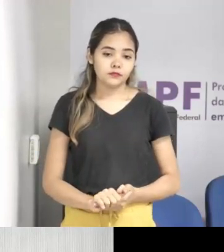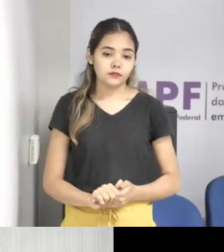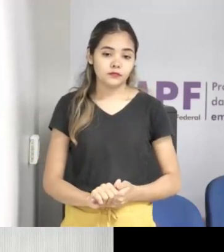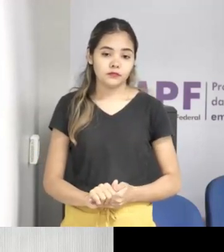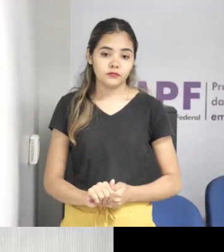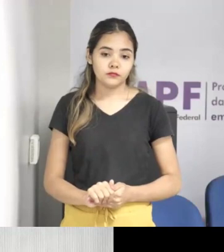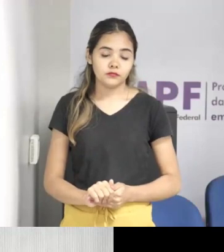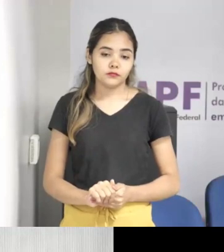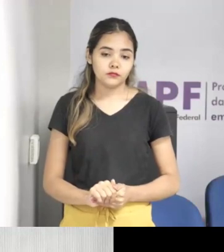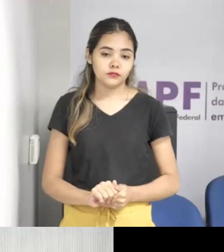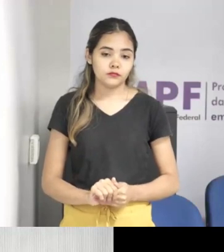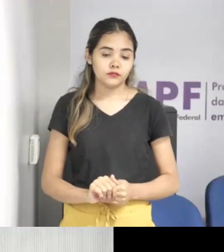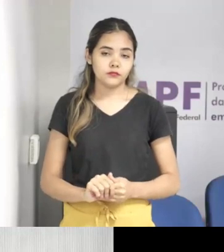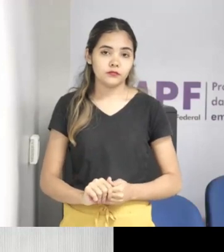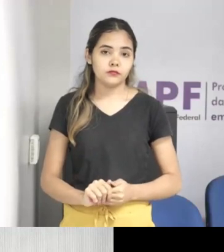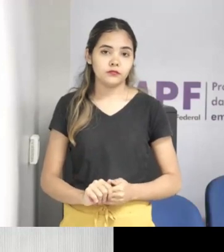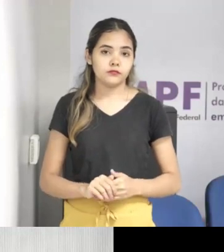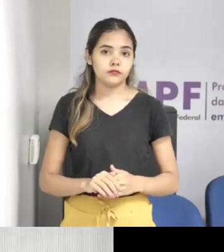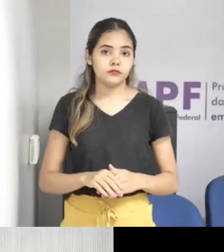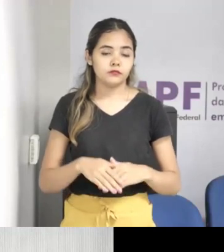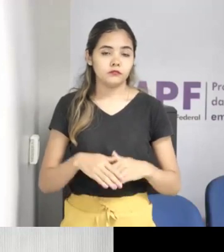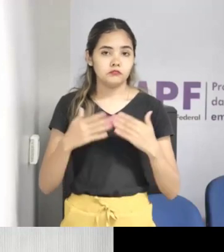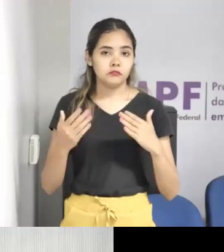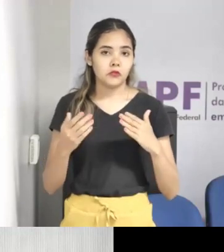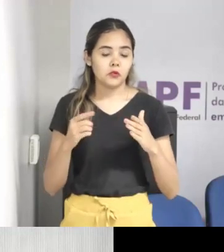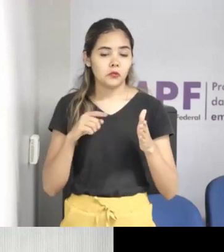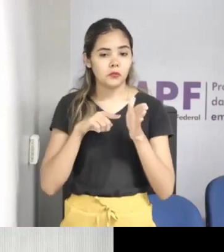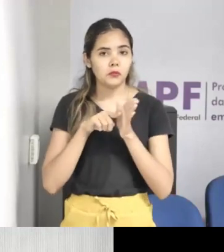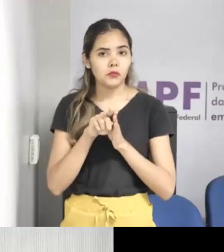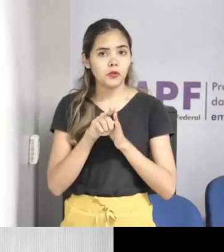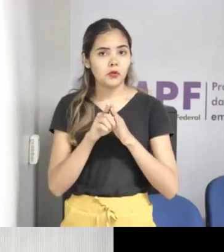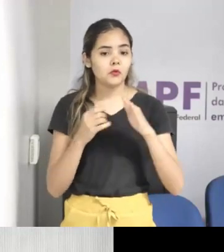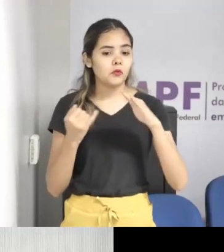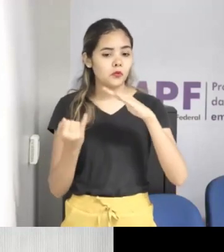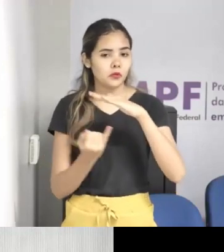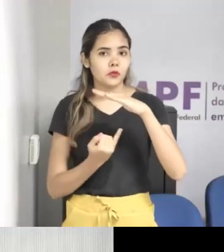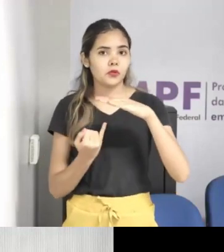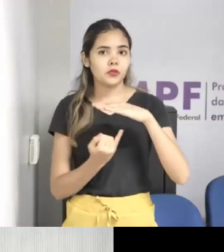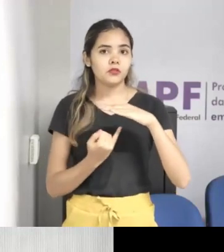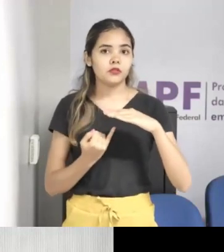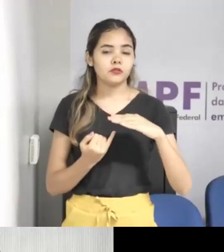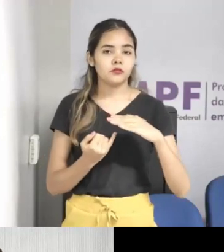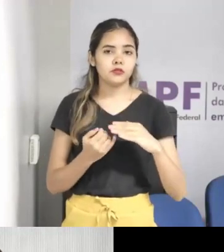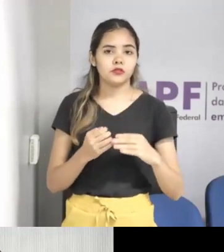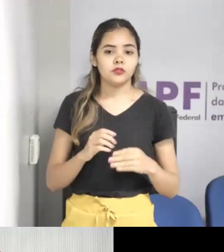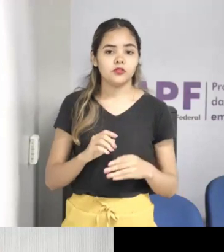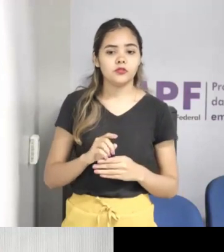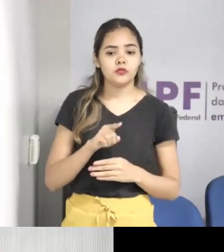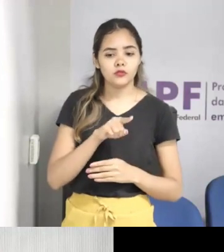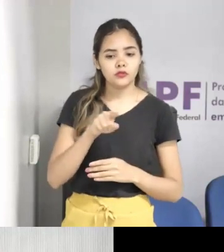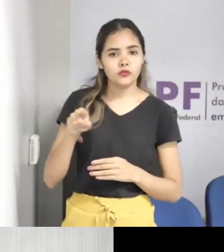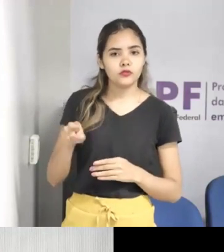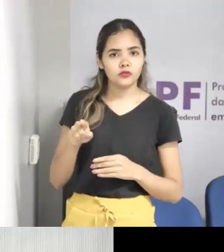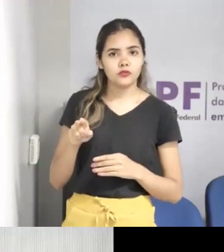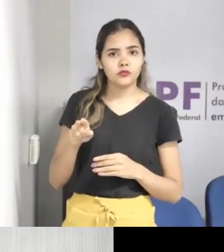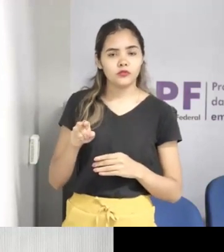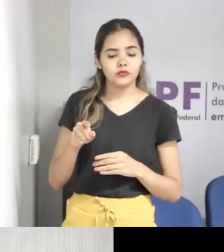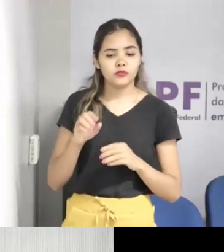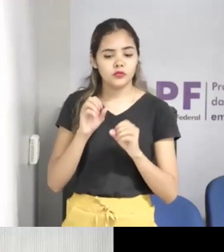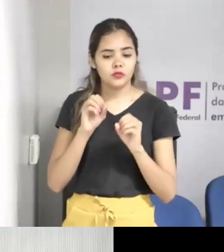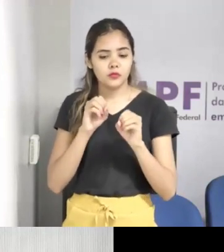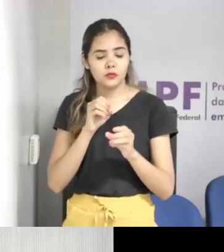E aí, gostaria de saber do Childhood Fund, que orientação, Giane, você dá